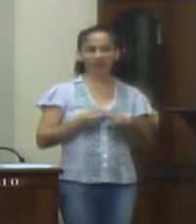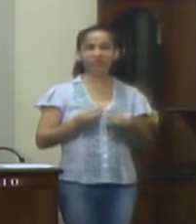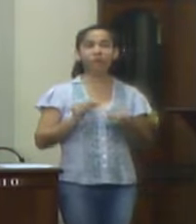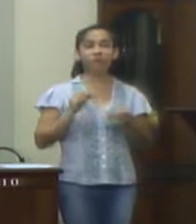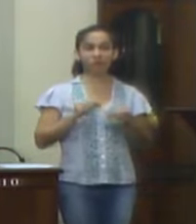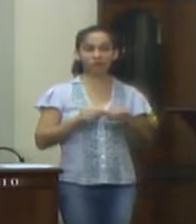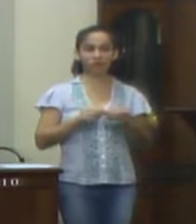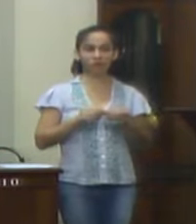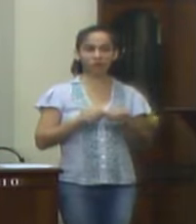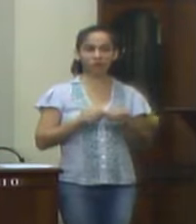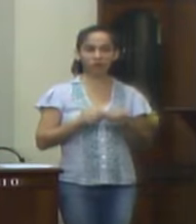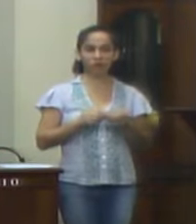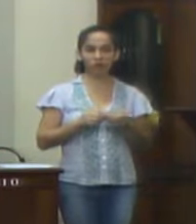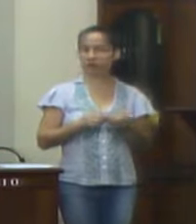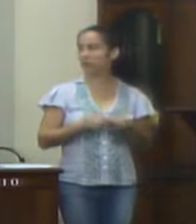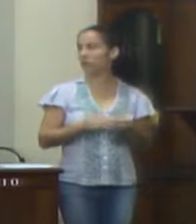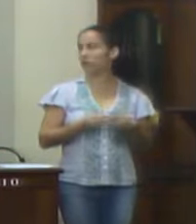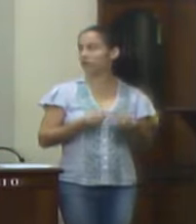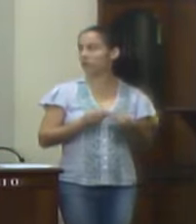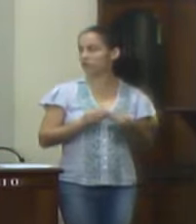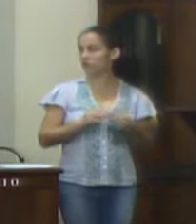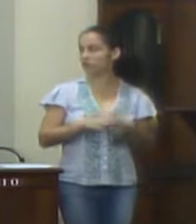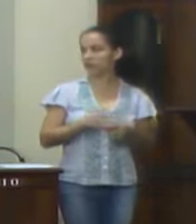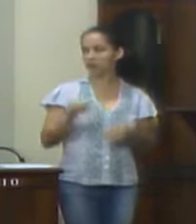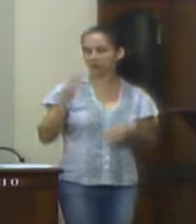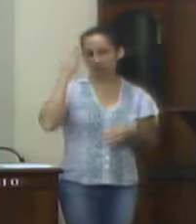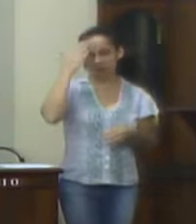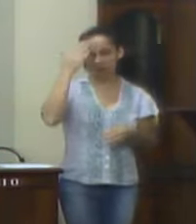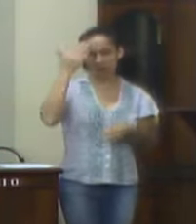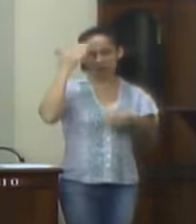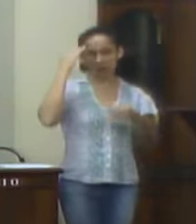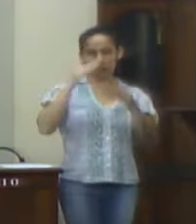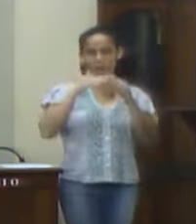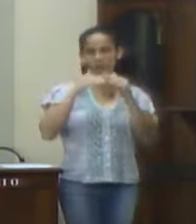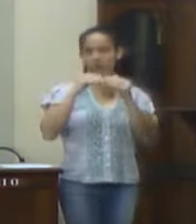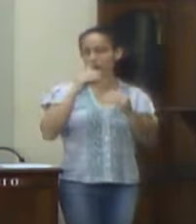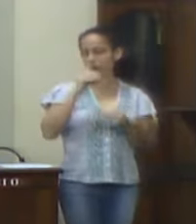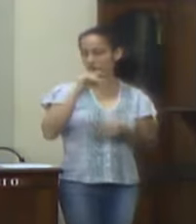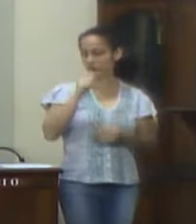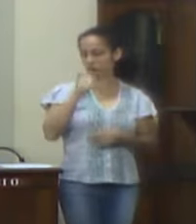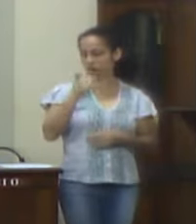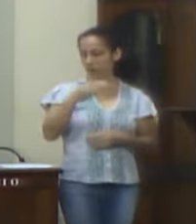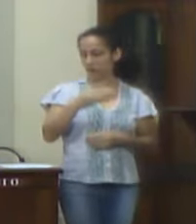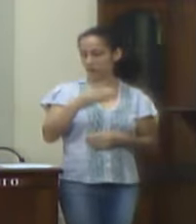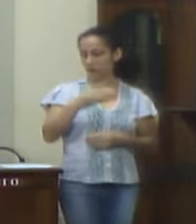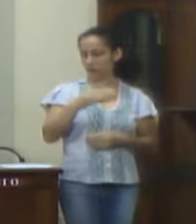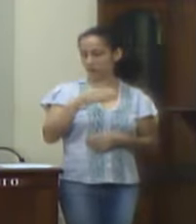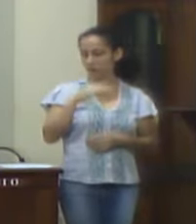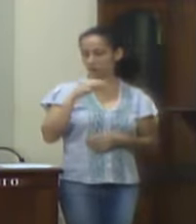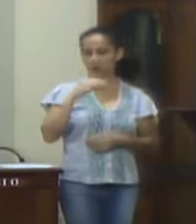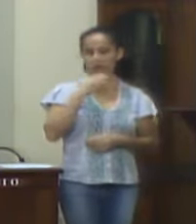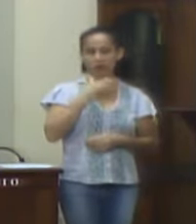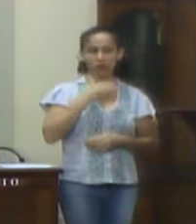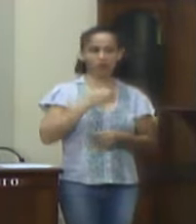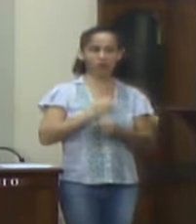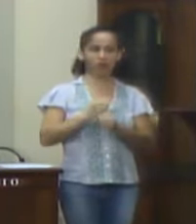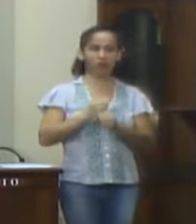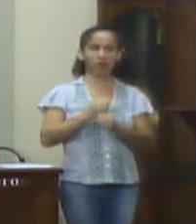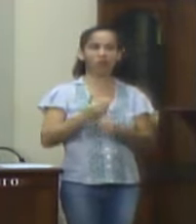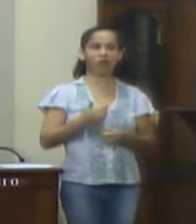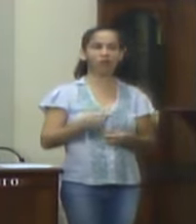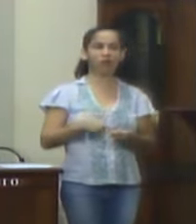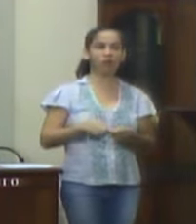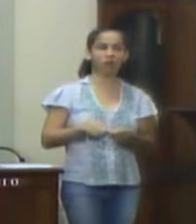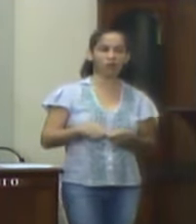constantes problemas decorrentes deste abandono. Certos que seremos atendidos em imagens de pleito, reiteramos os nossos protestos de estima e levado a consideração.